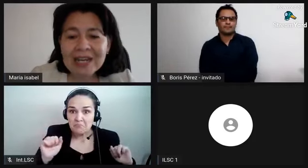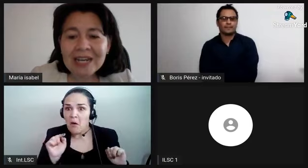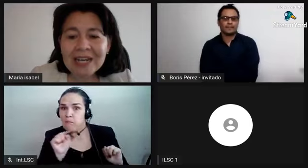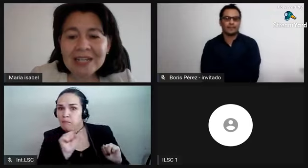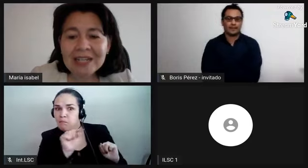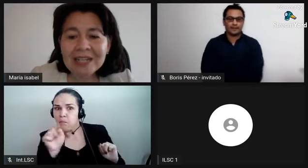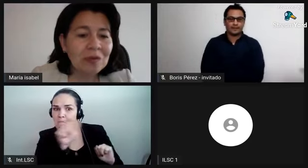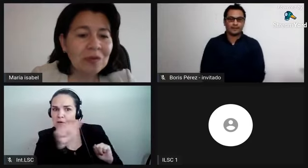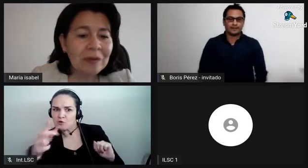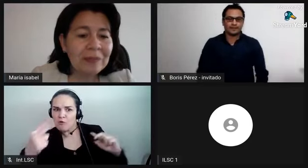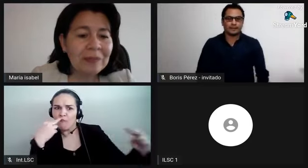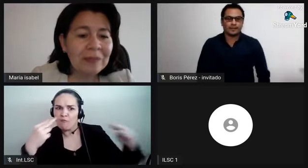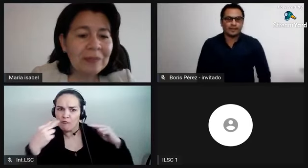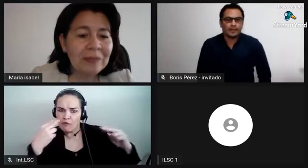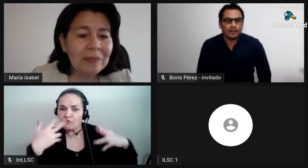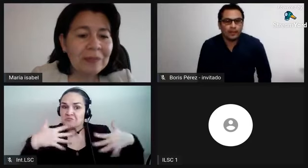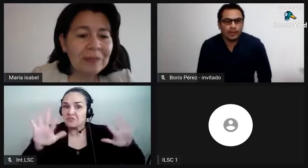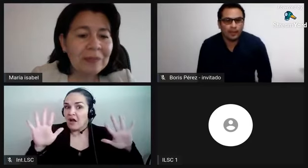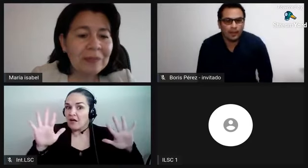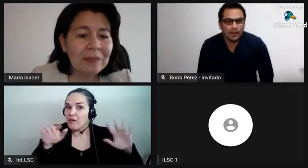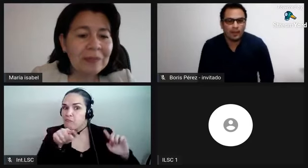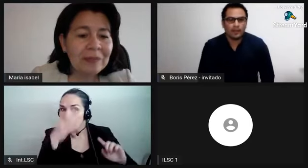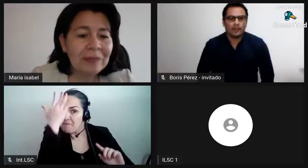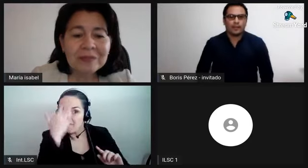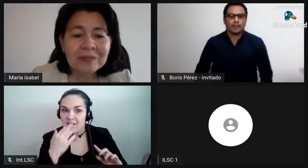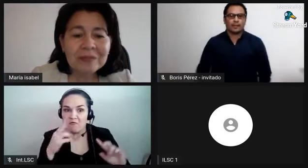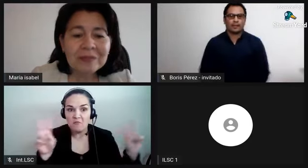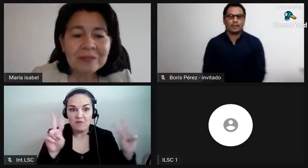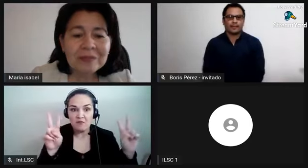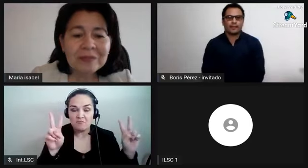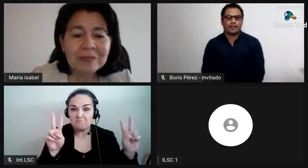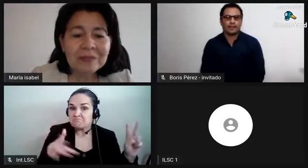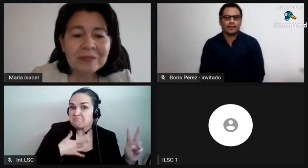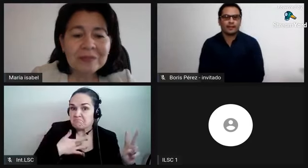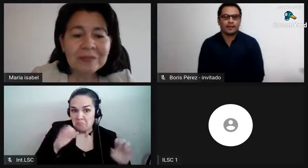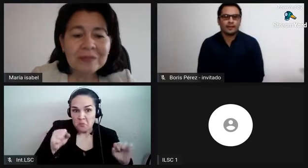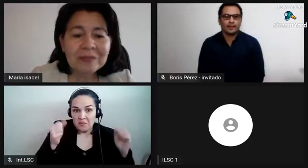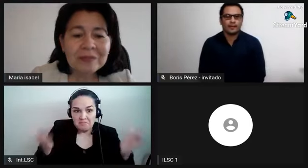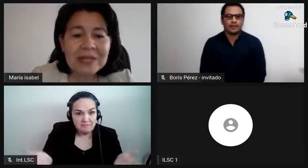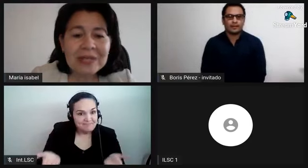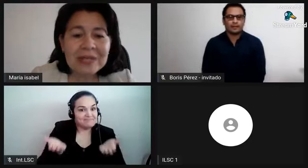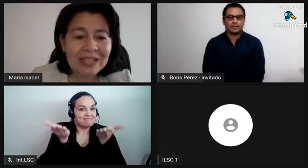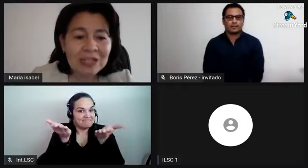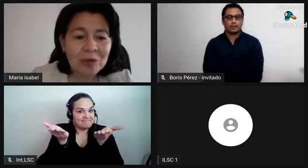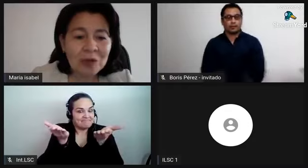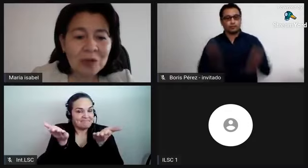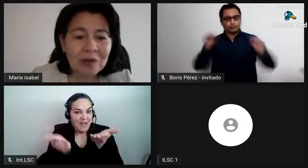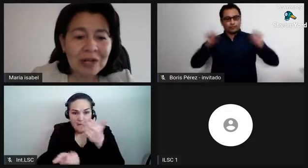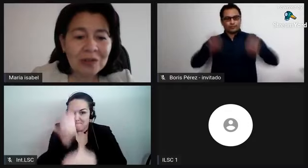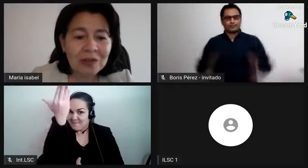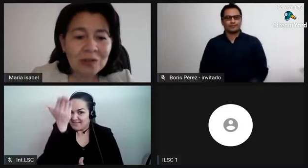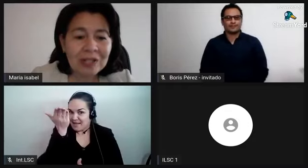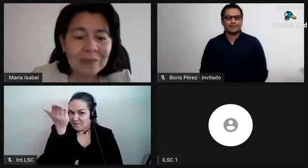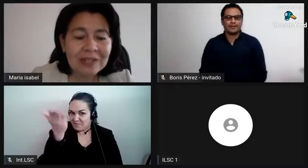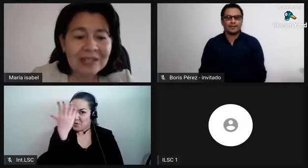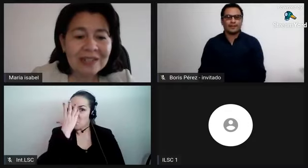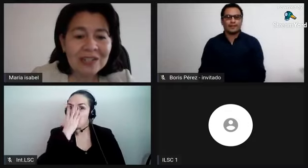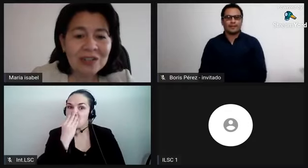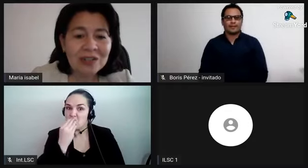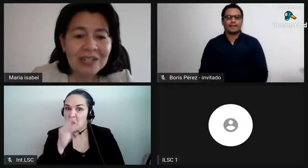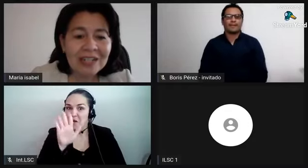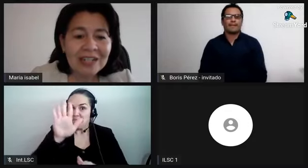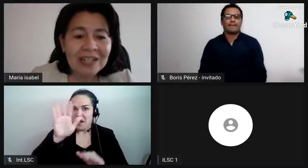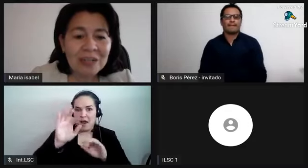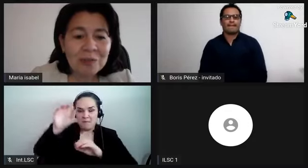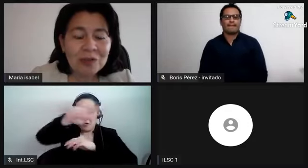personas conectadas así que yo creo que podemos empezar yo me retiro de la pantalla y te voy colaborando con la